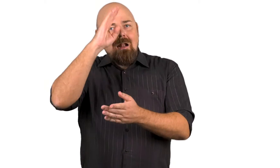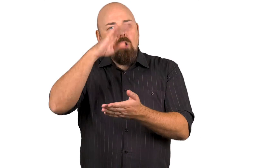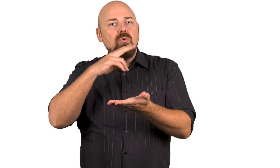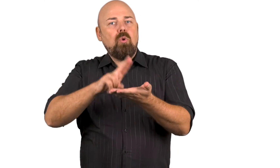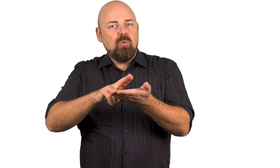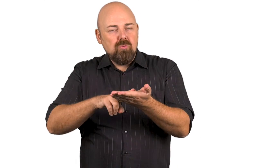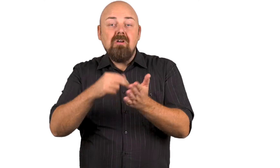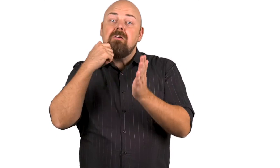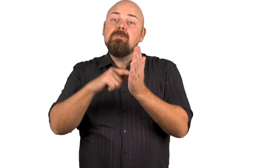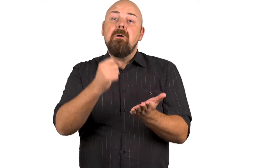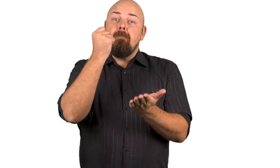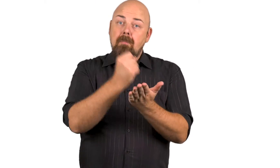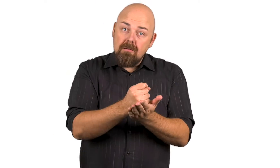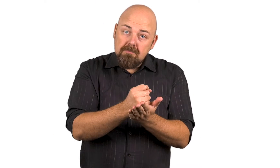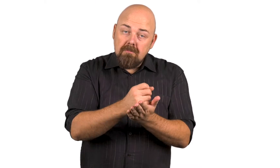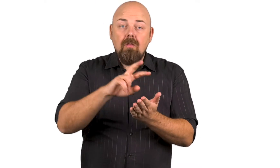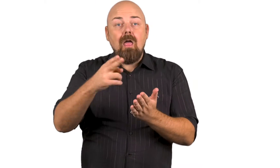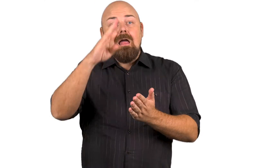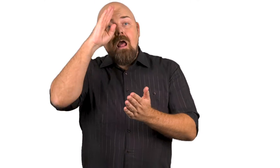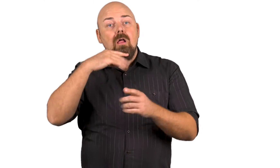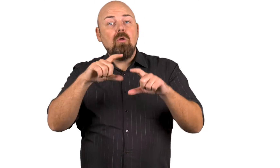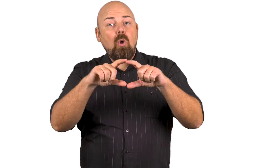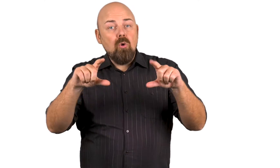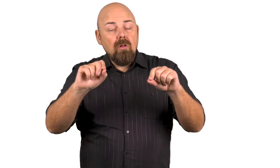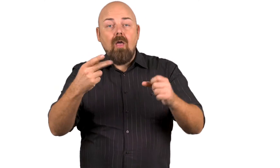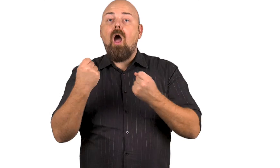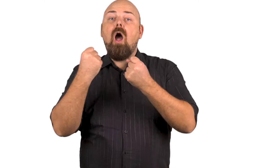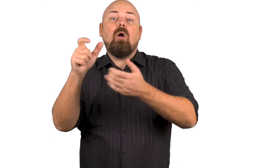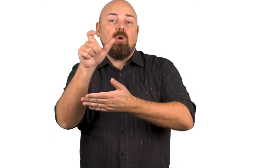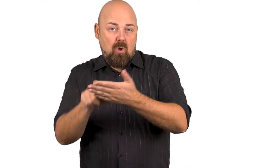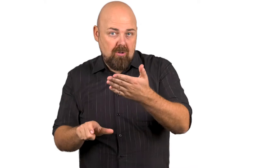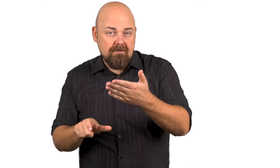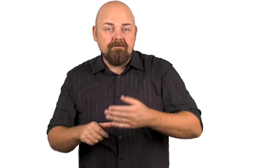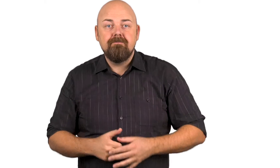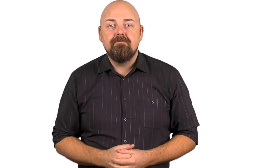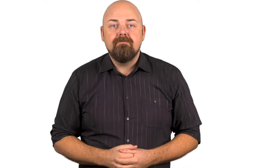henkilöllisyystodistus, esimerkiksi passi, henkilökortti tai ajokortti.